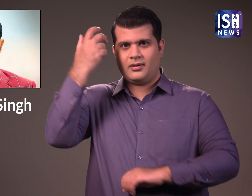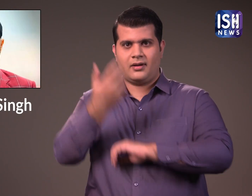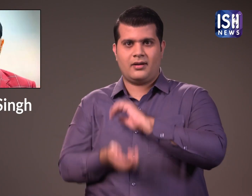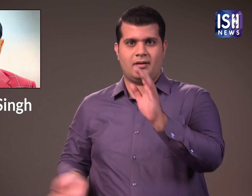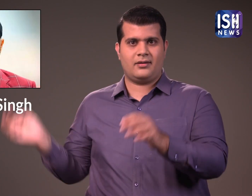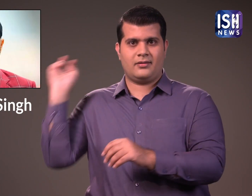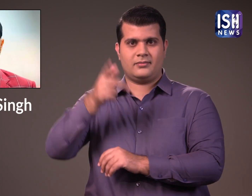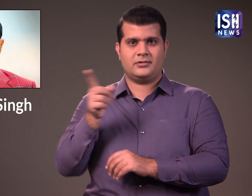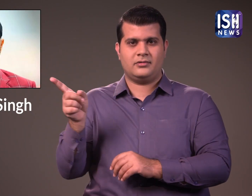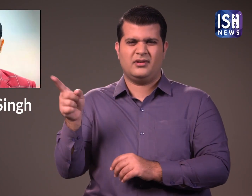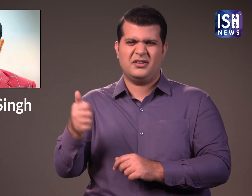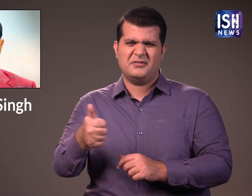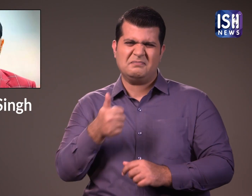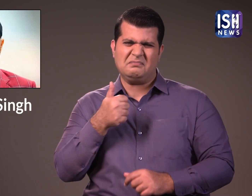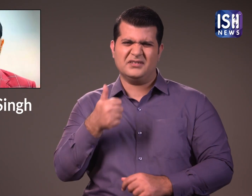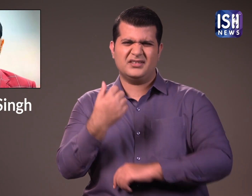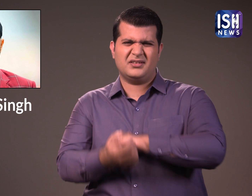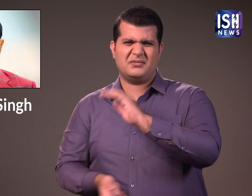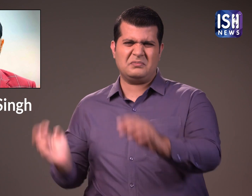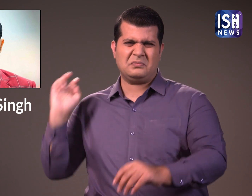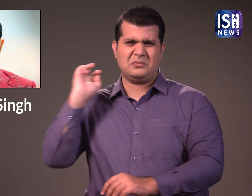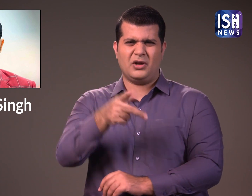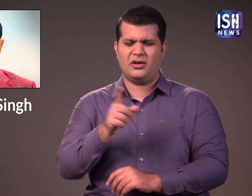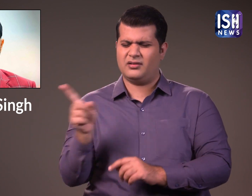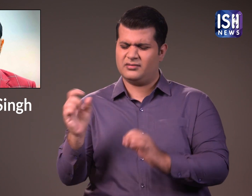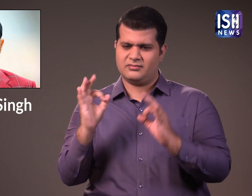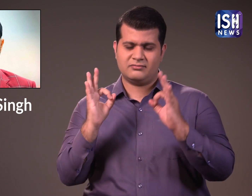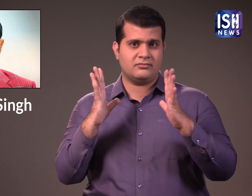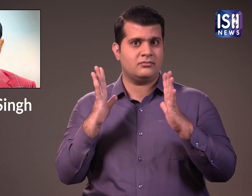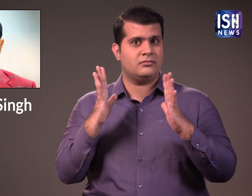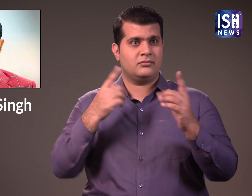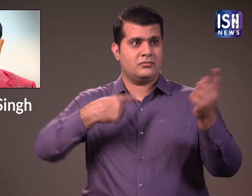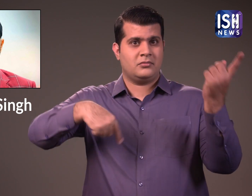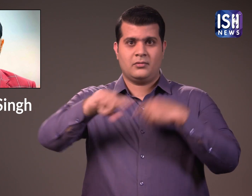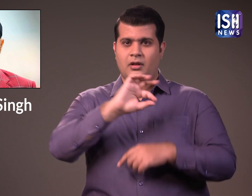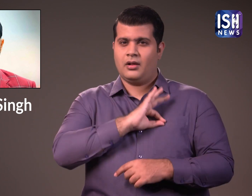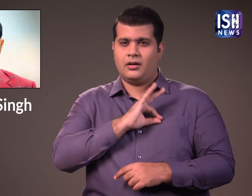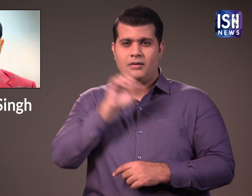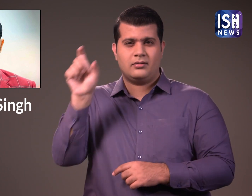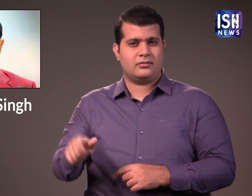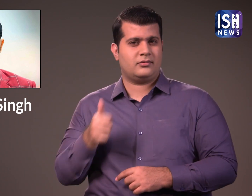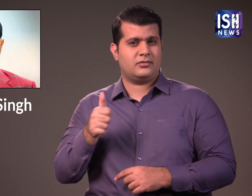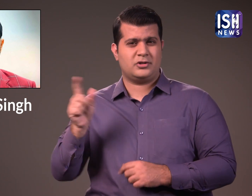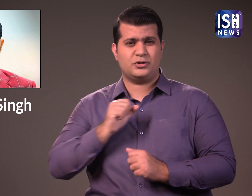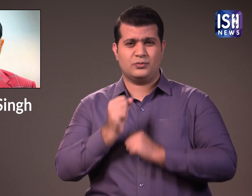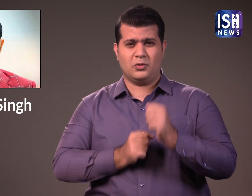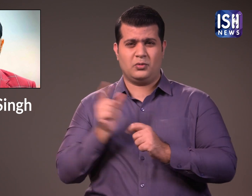हरबजन सिंग एक बहतरीन स्पिनर है और सभी उनसे बहुत प्यार करते हैं